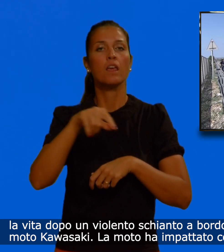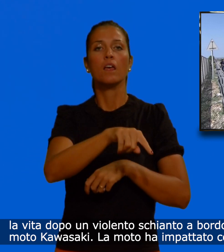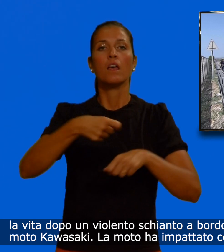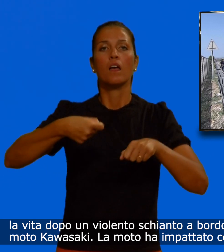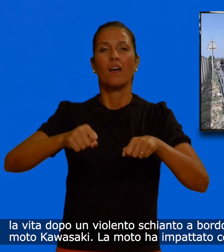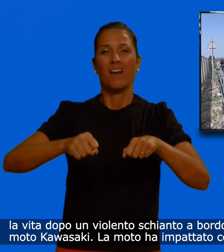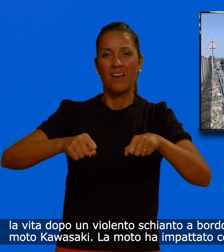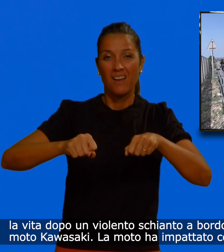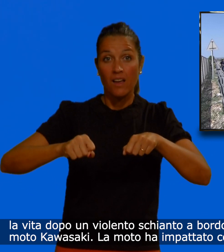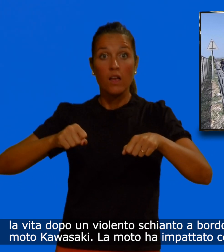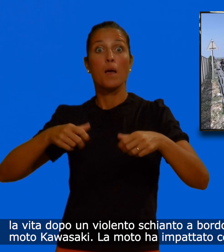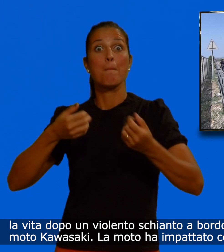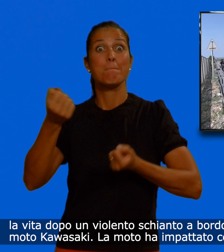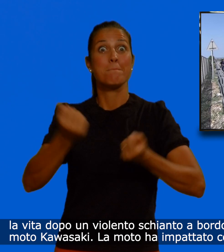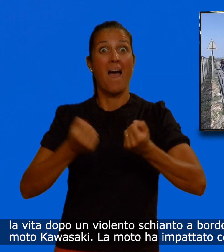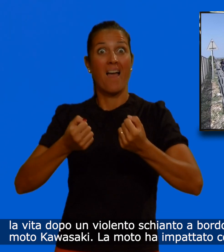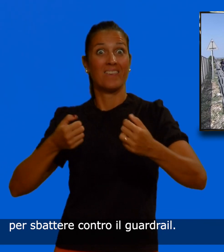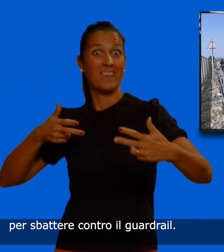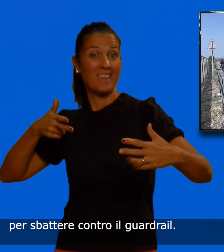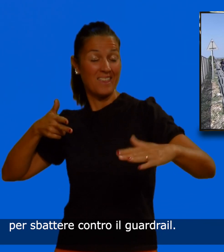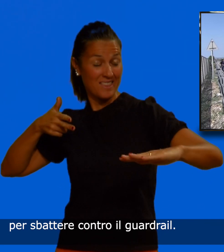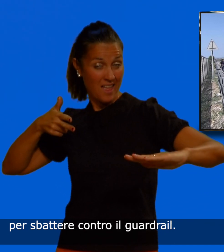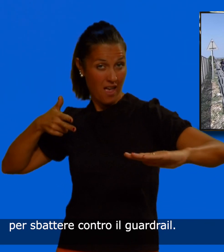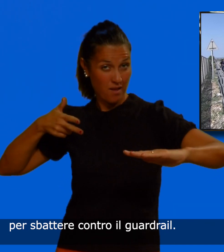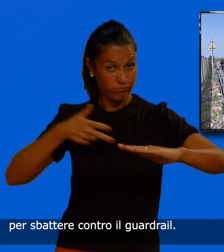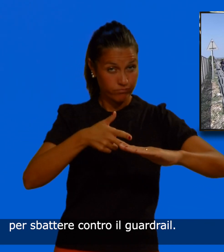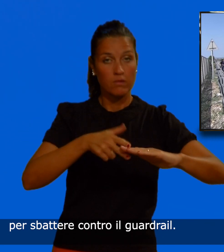La moto ha impattato con un'auto, finendo per sbattere contro il guardrail.